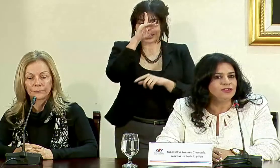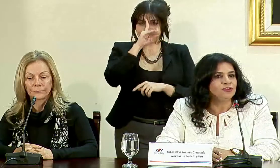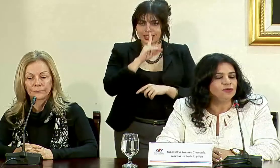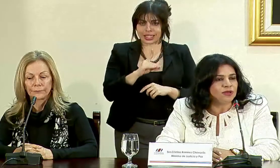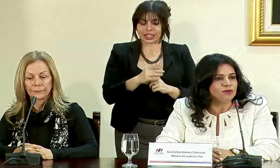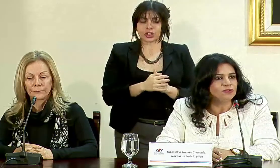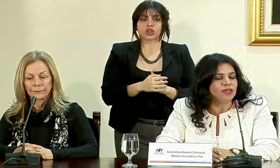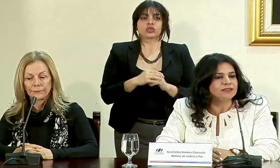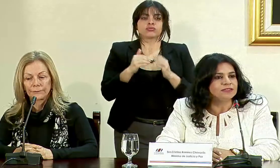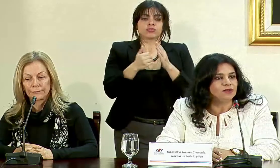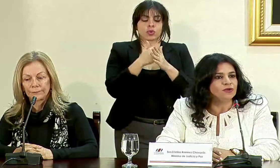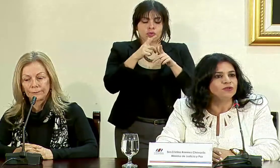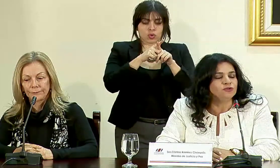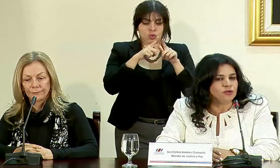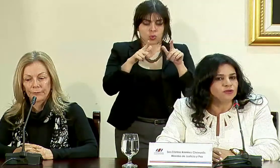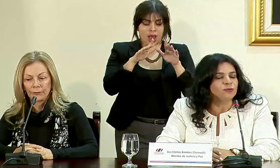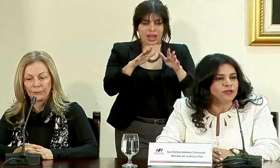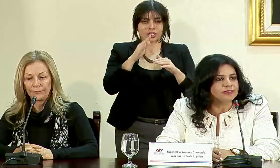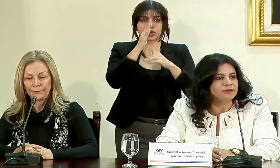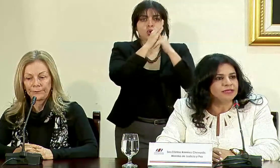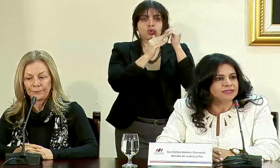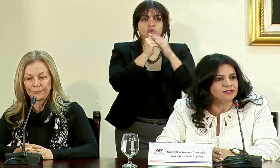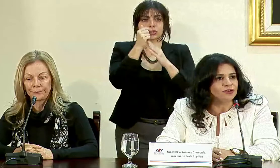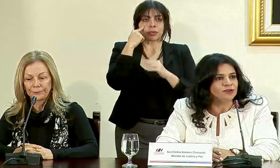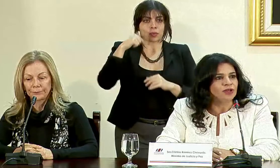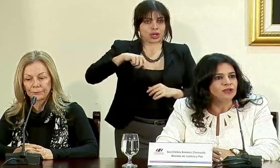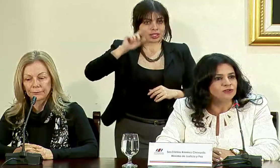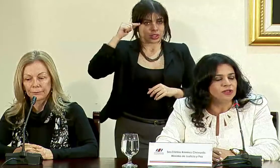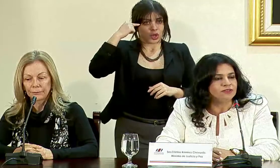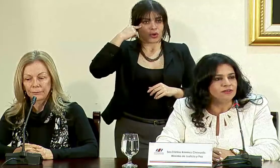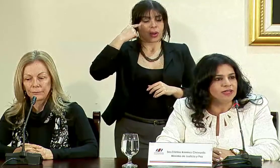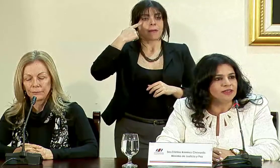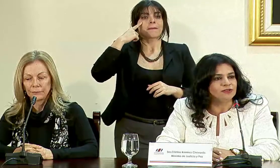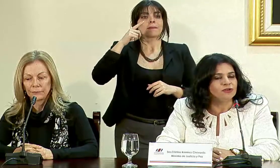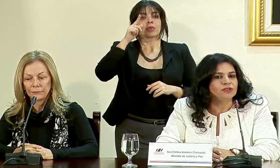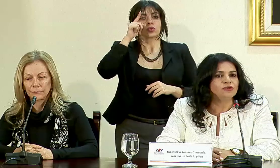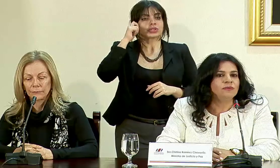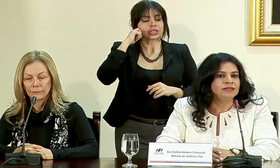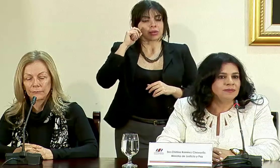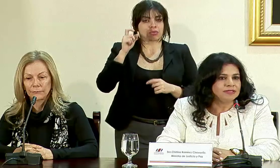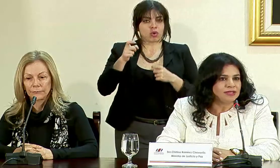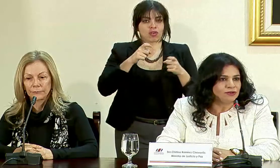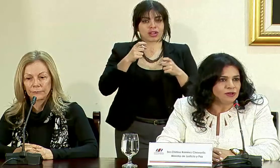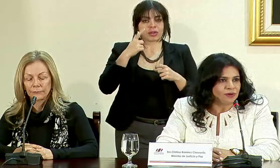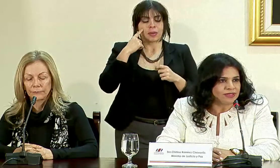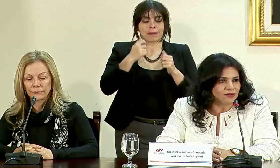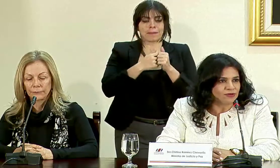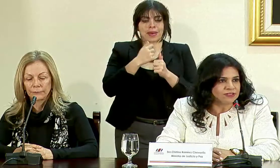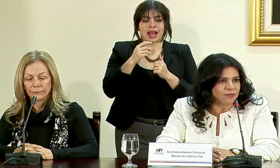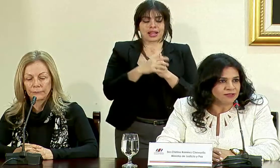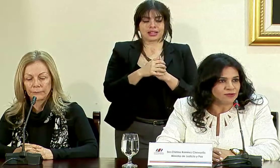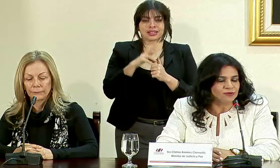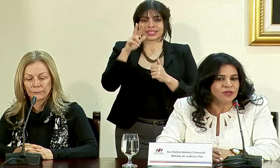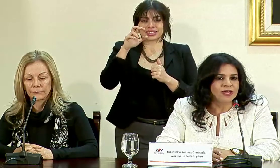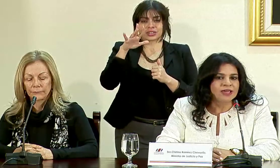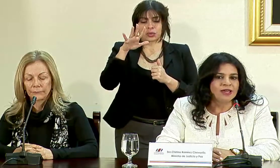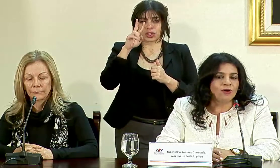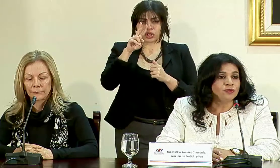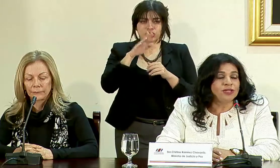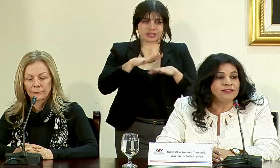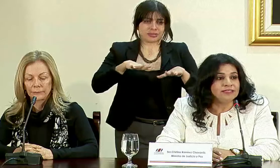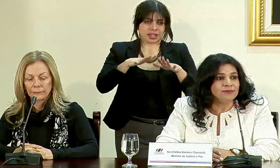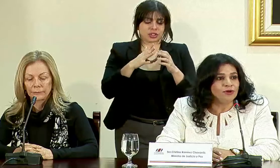y en sitios nuevos que han sido construidos por esta administración Solís Rivera dentro de esos más de mil ciento cincuenta y dos espacios